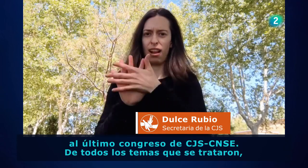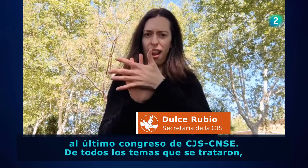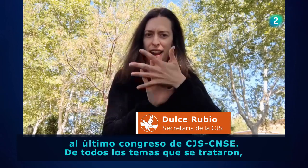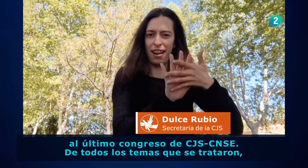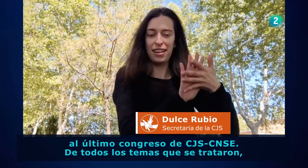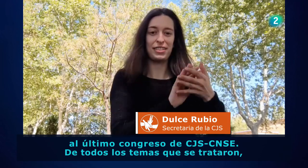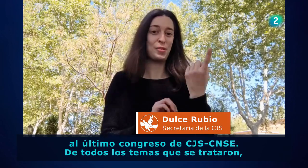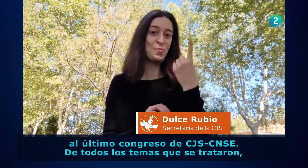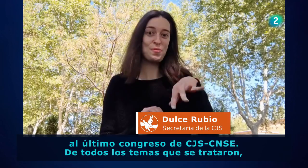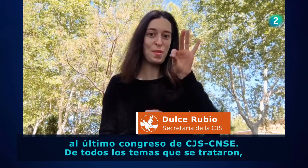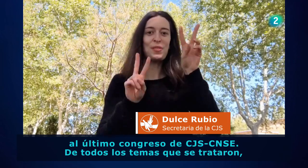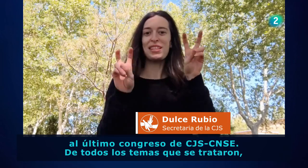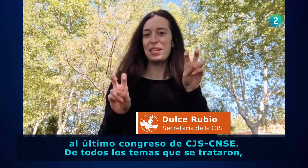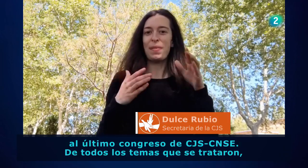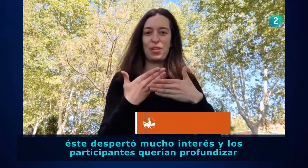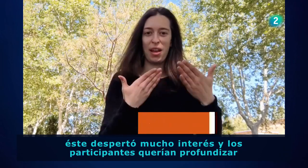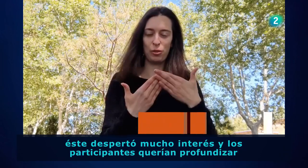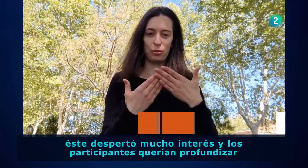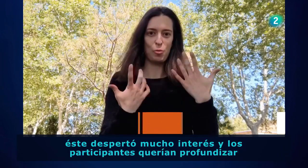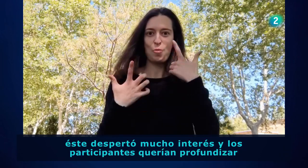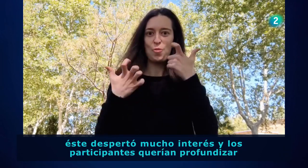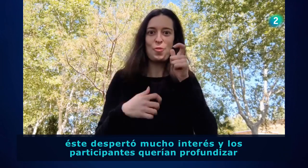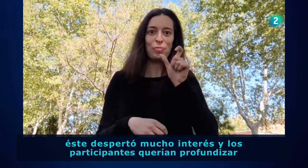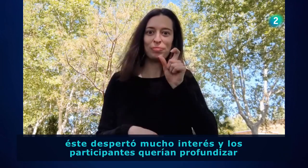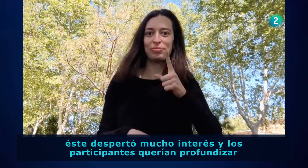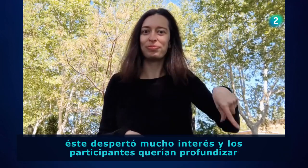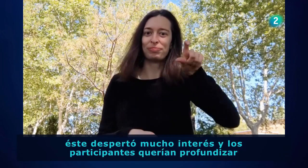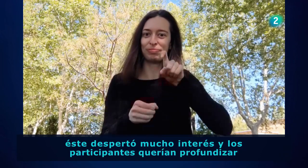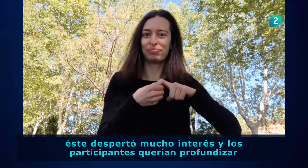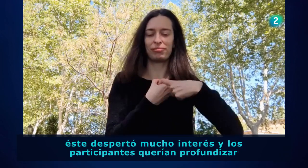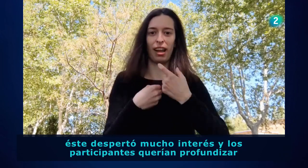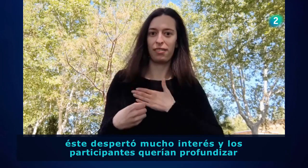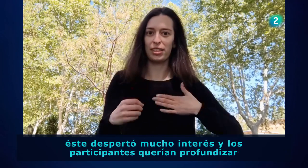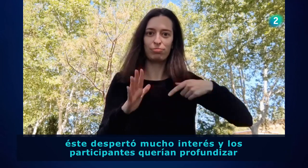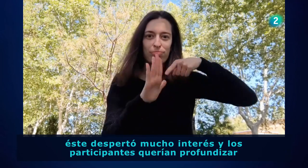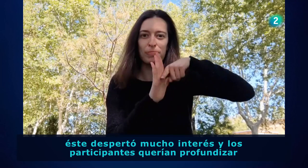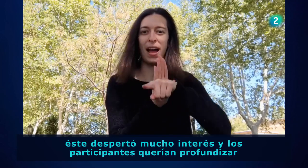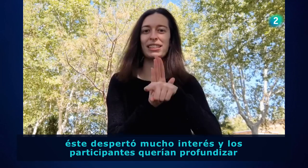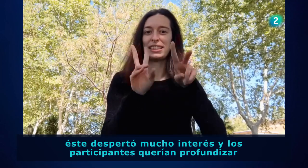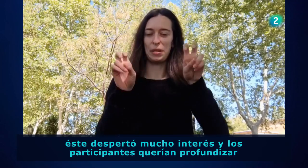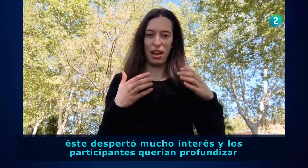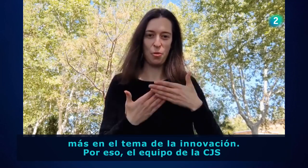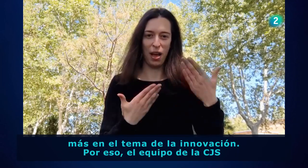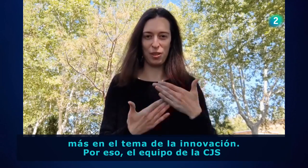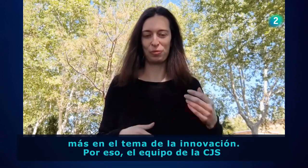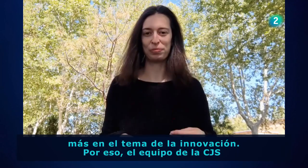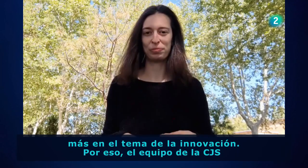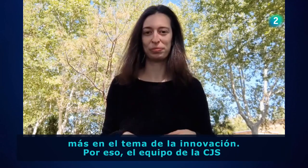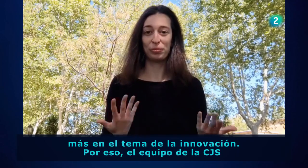De todos los temas que se trataron, este despertó mucho interés y los participantes querían profundizar más en el tema de la